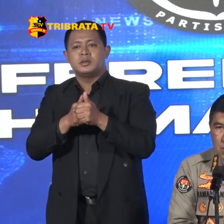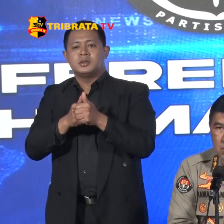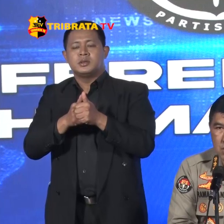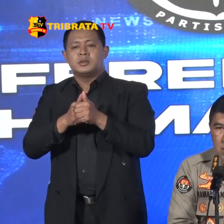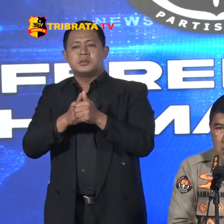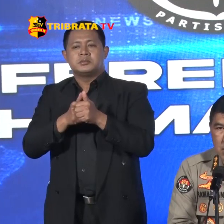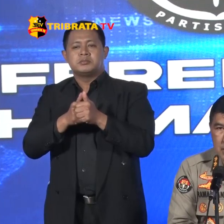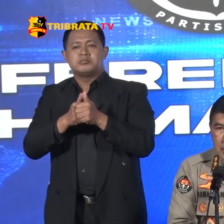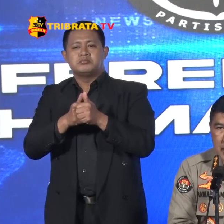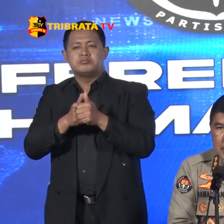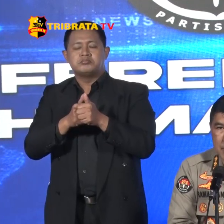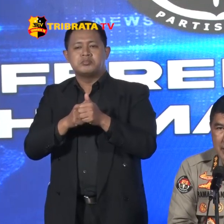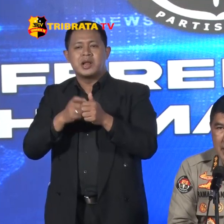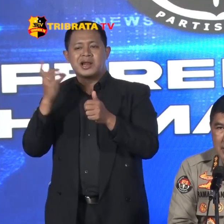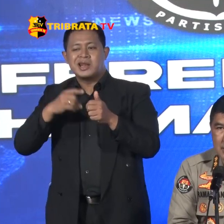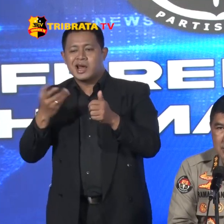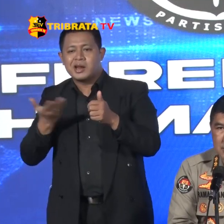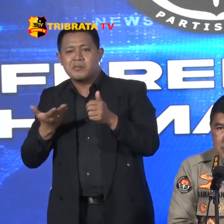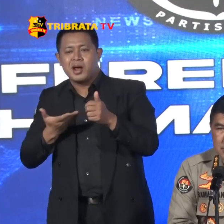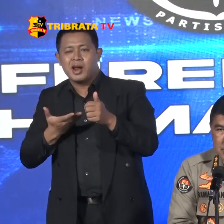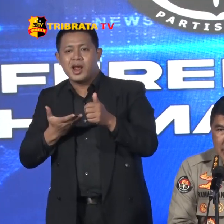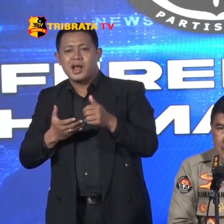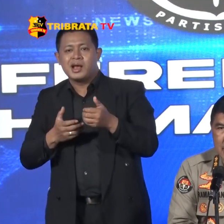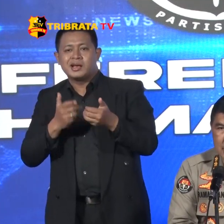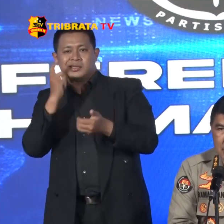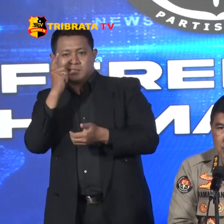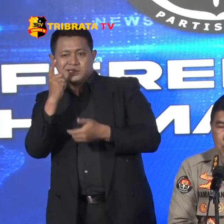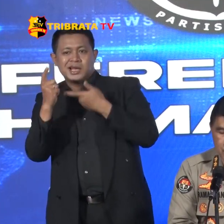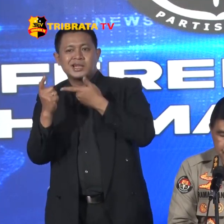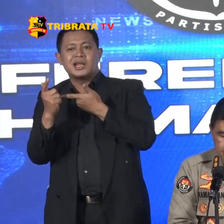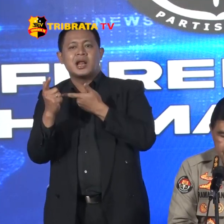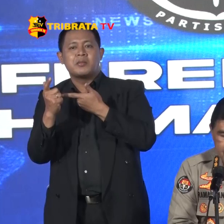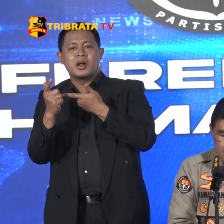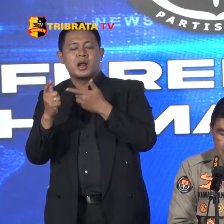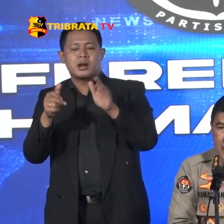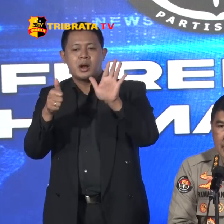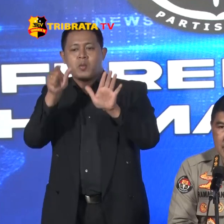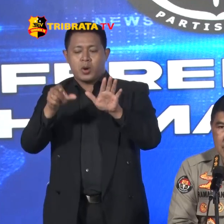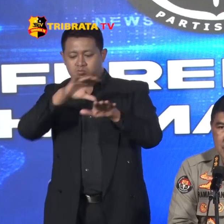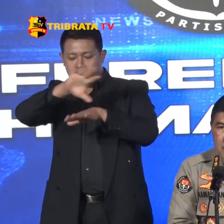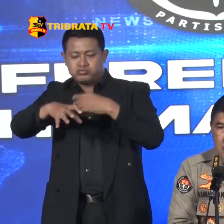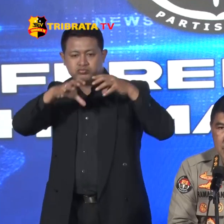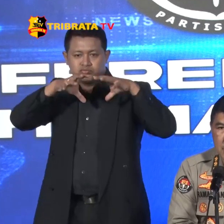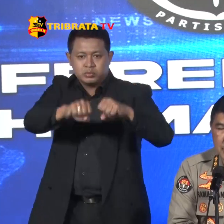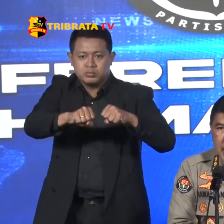-usul Dari mana Senjata tersebut Dan